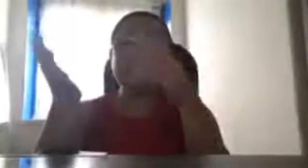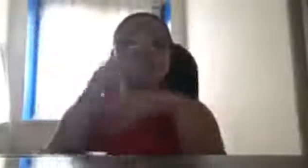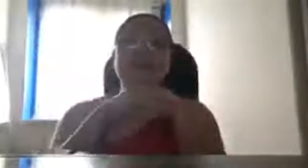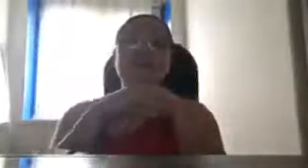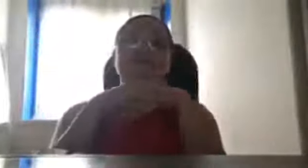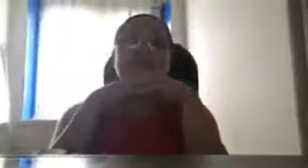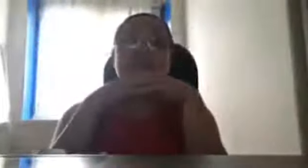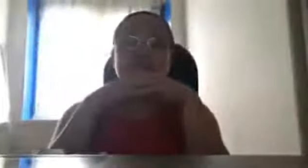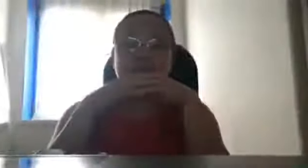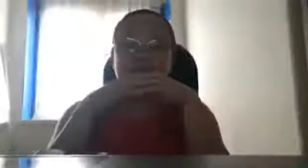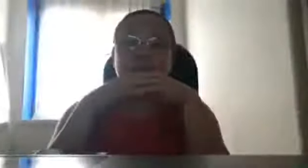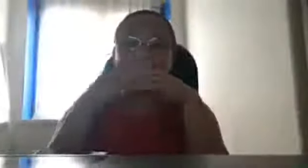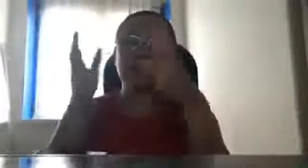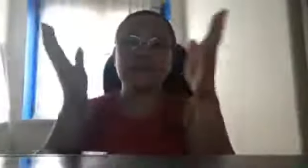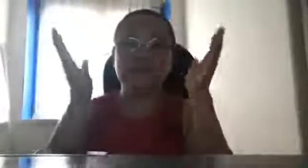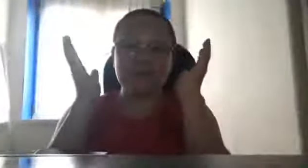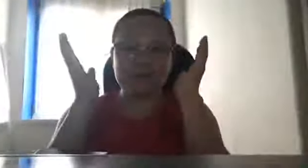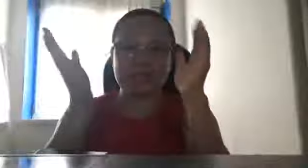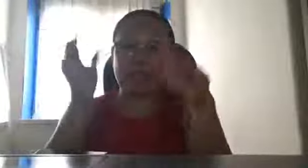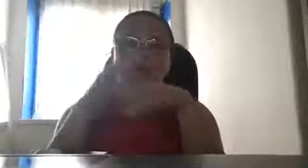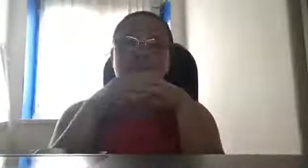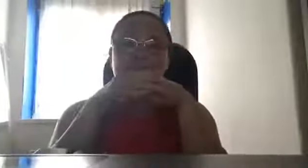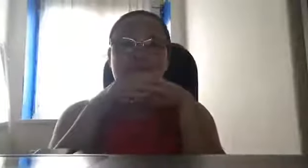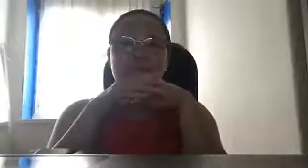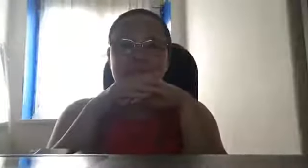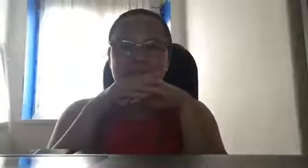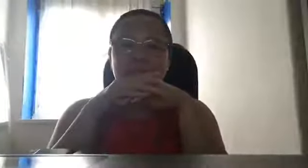yan, maniniwala ako, na magtatagumpay po kayo,